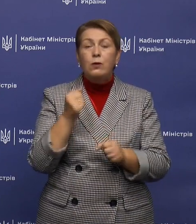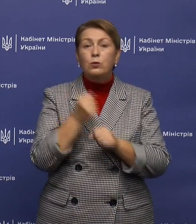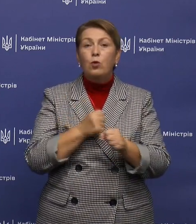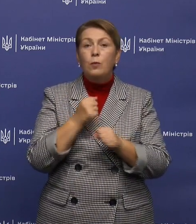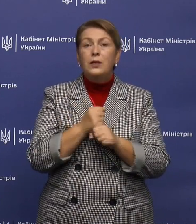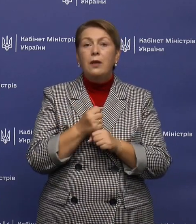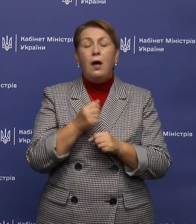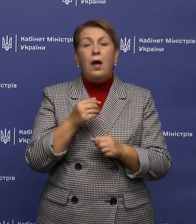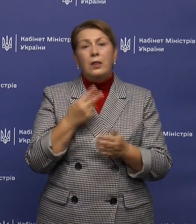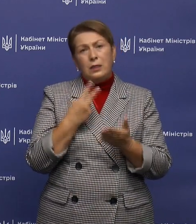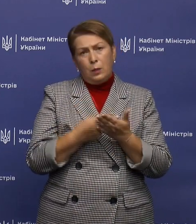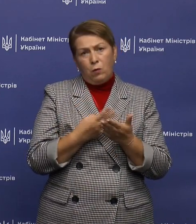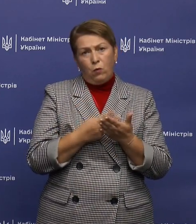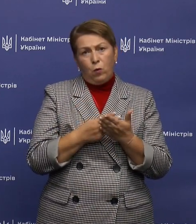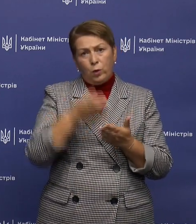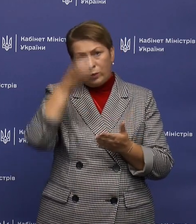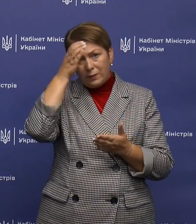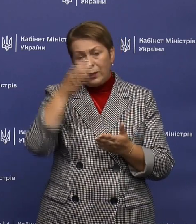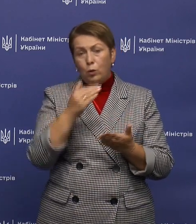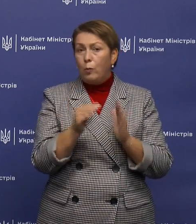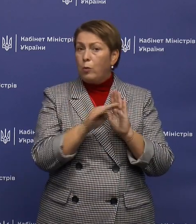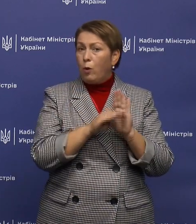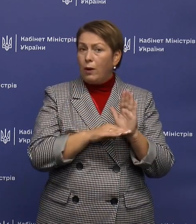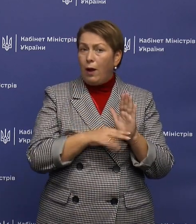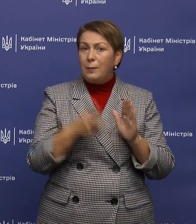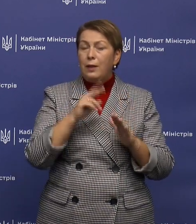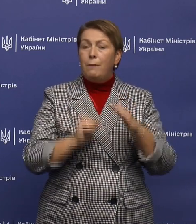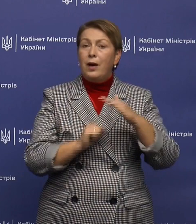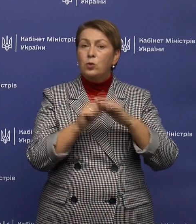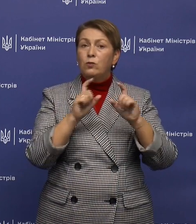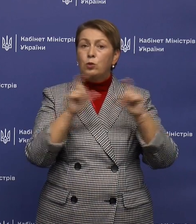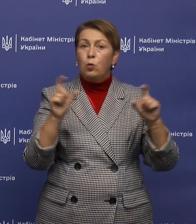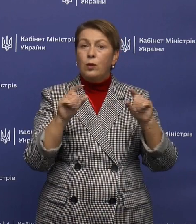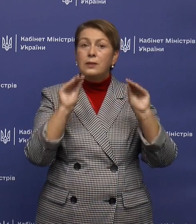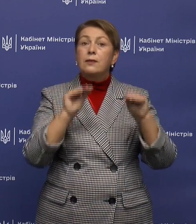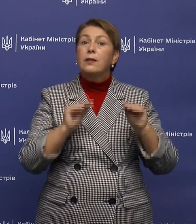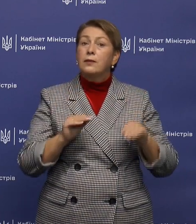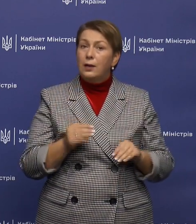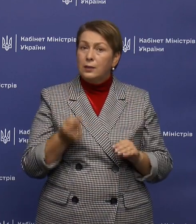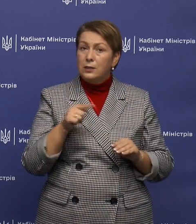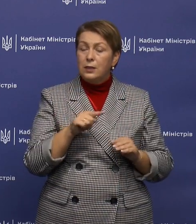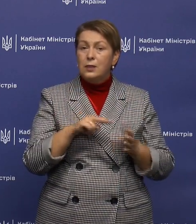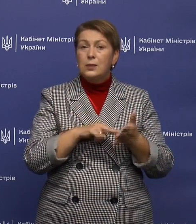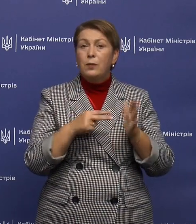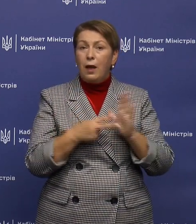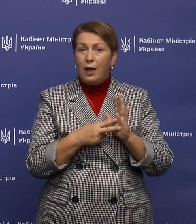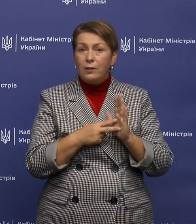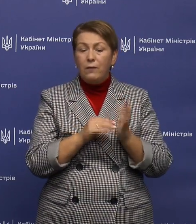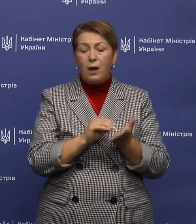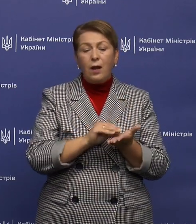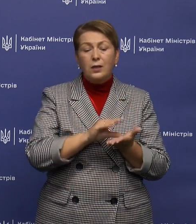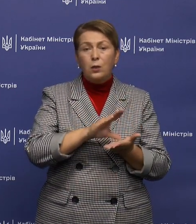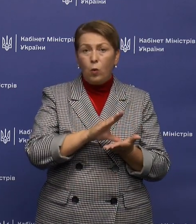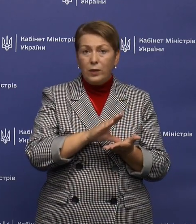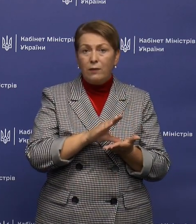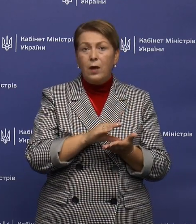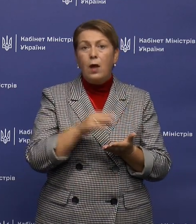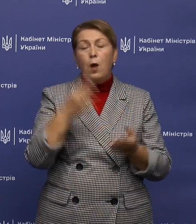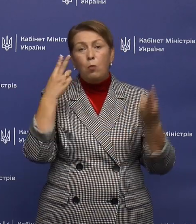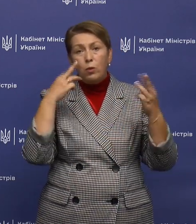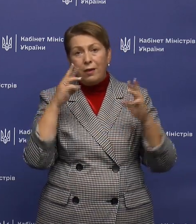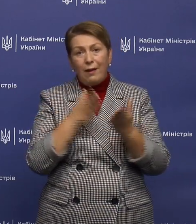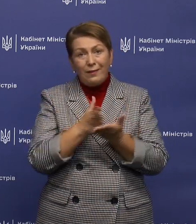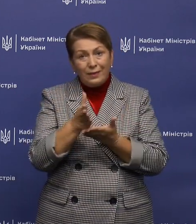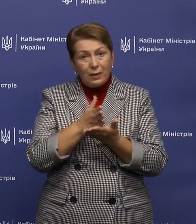типової освітньої програми для базової школи, яка складатиметься з варіантів освітніх планів та каталогів модельних навчальних